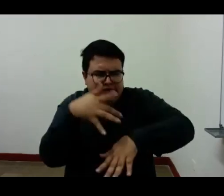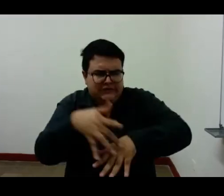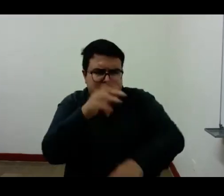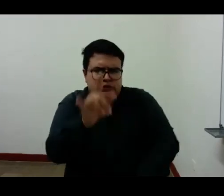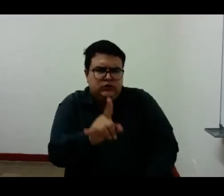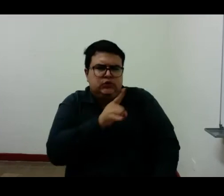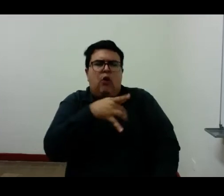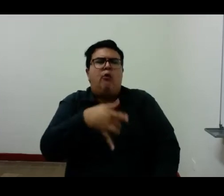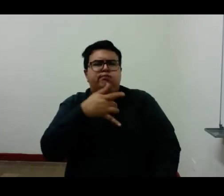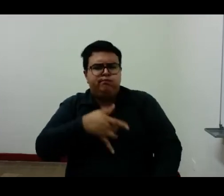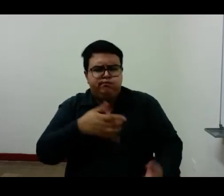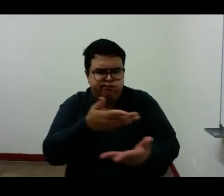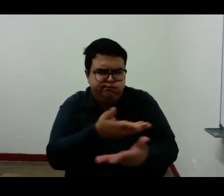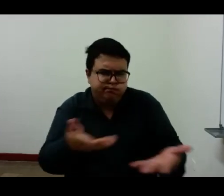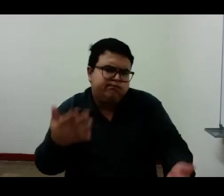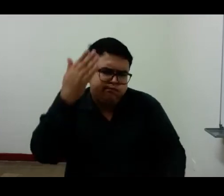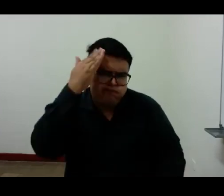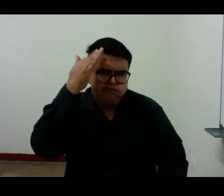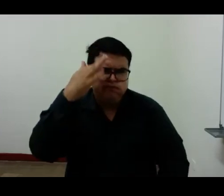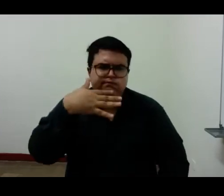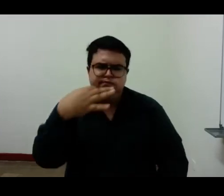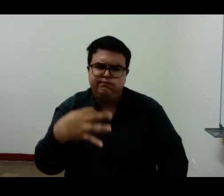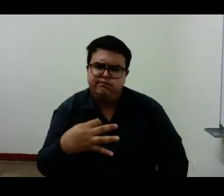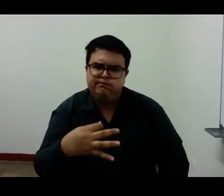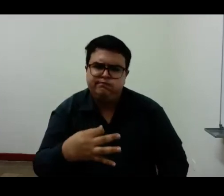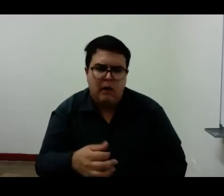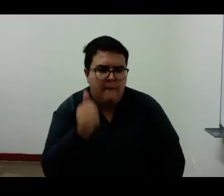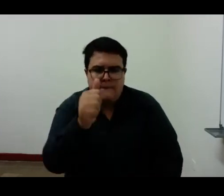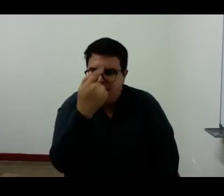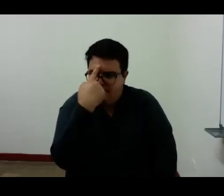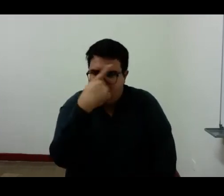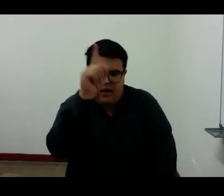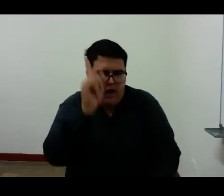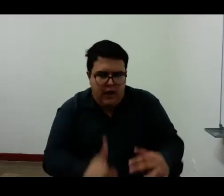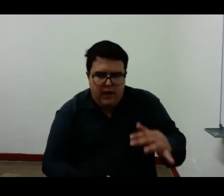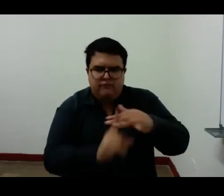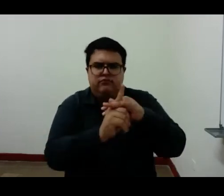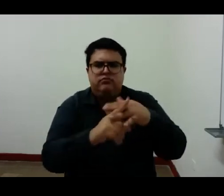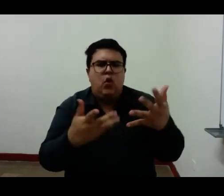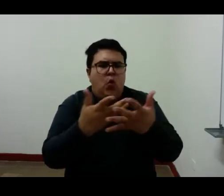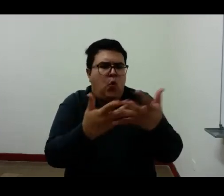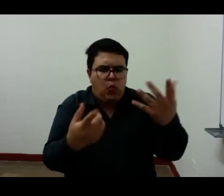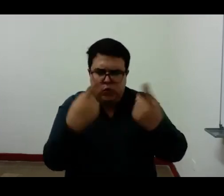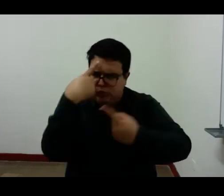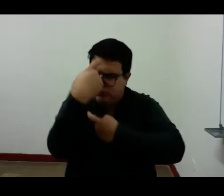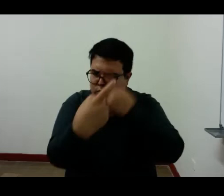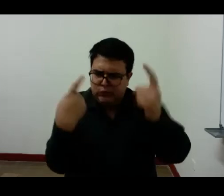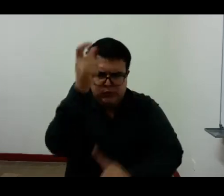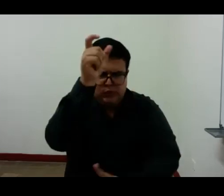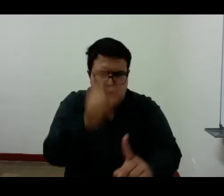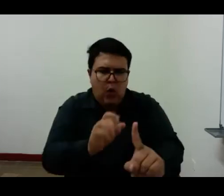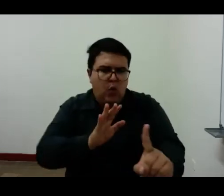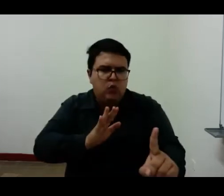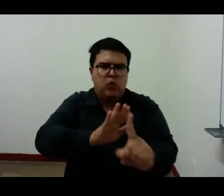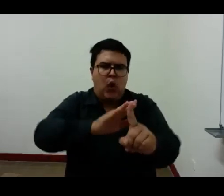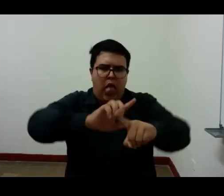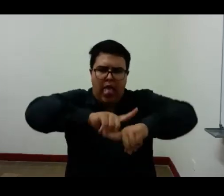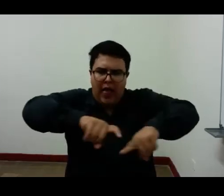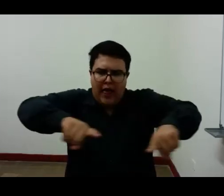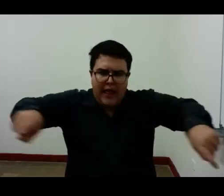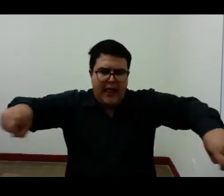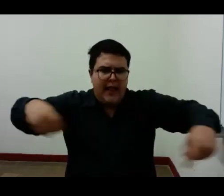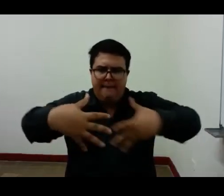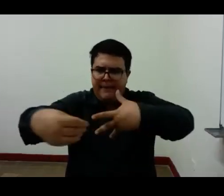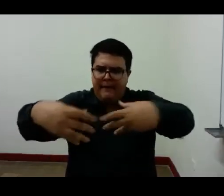éstas exigen por sí mismas una multiplicación del sujeto de allí la necesidad